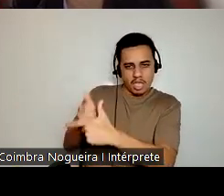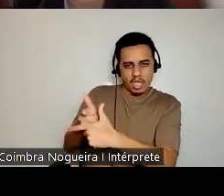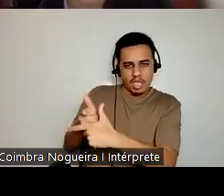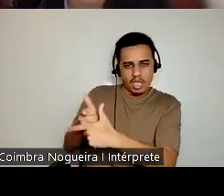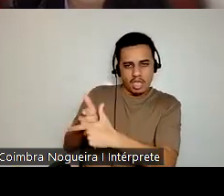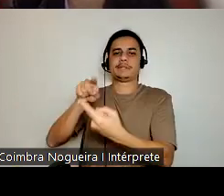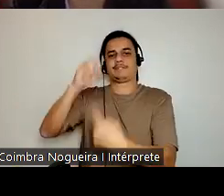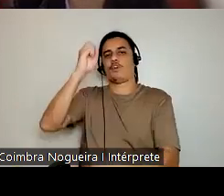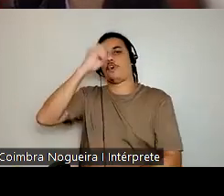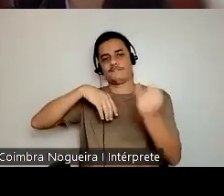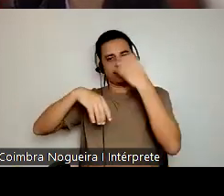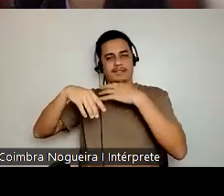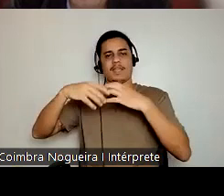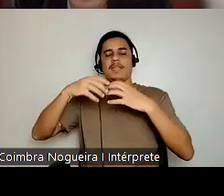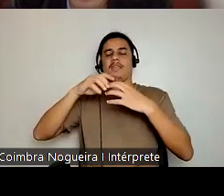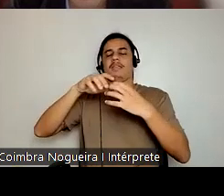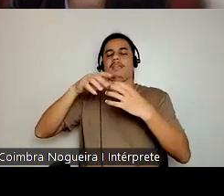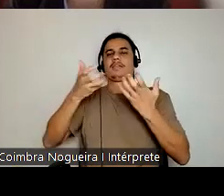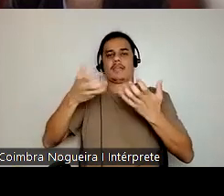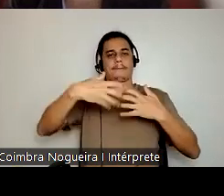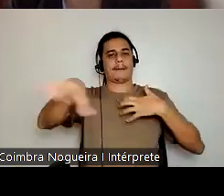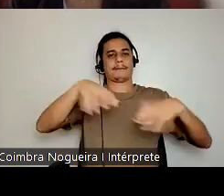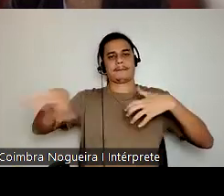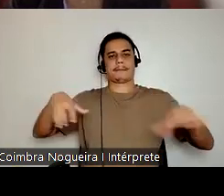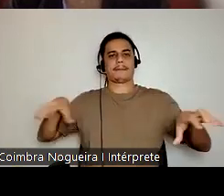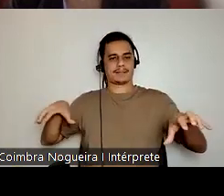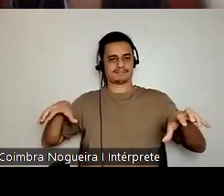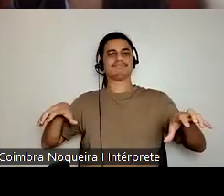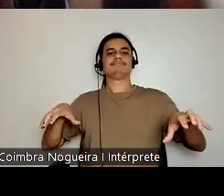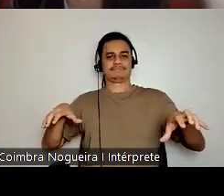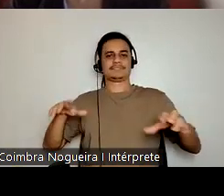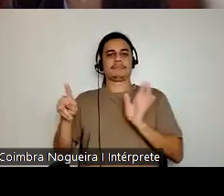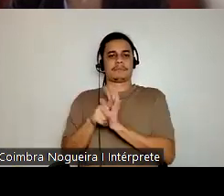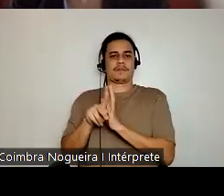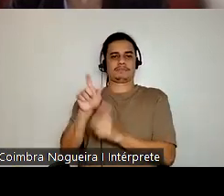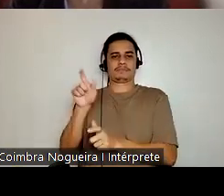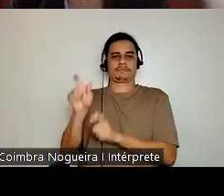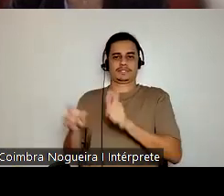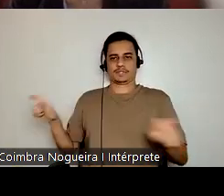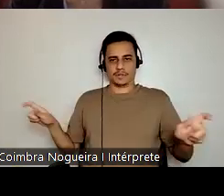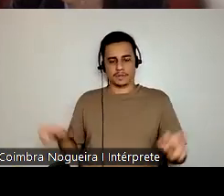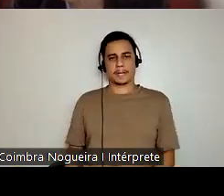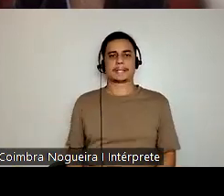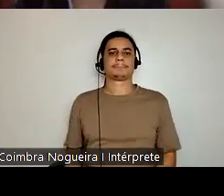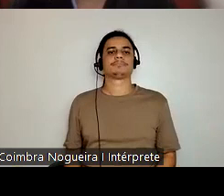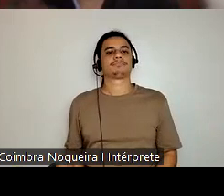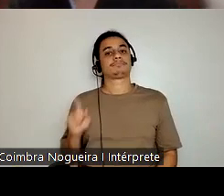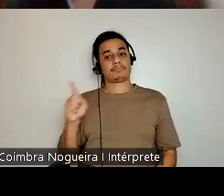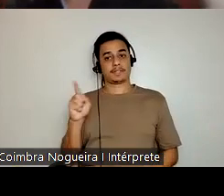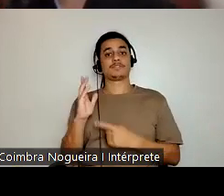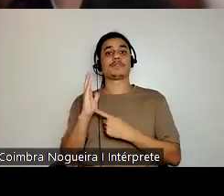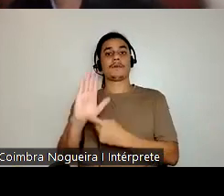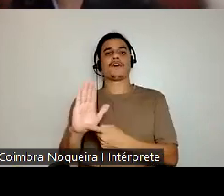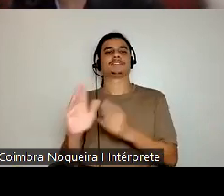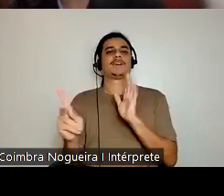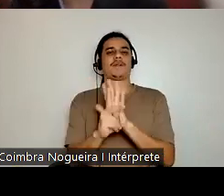manifestar como uma segregação racial, trocando identificação por uma identificação de origem. Então, essa é uma manifestação de Estado